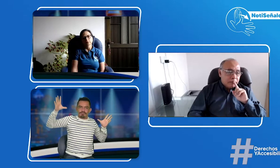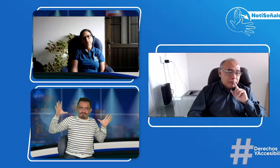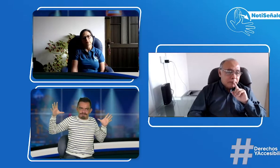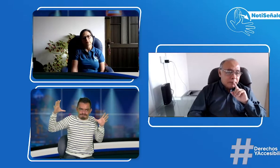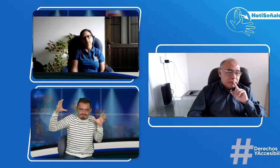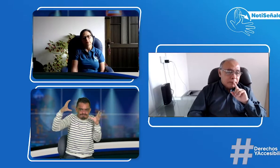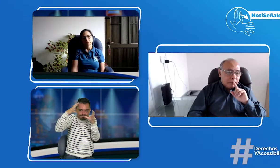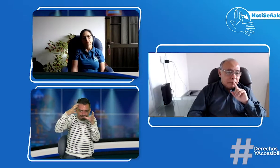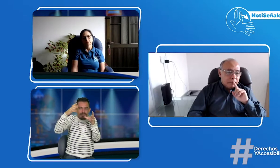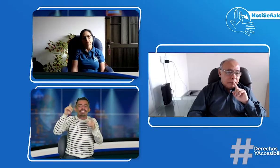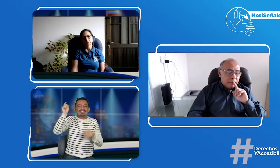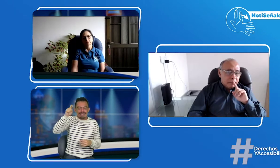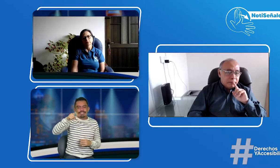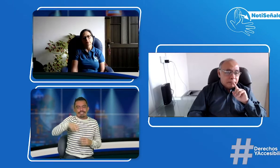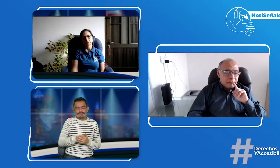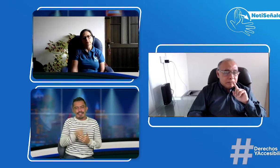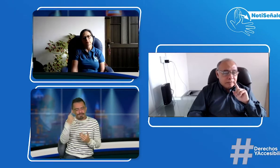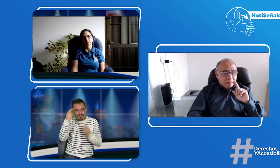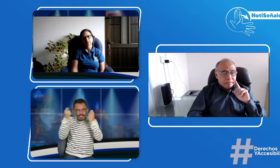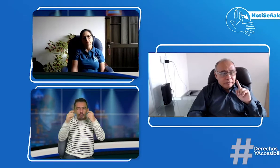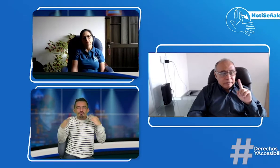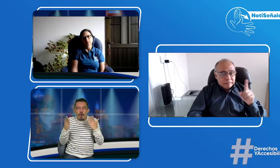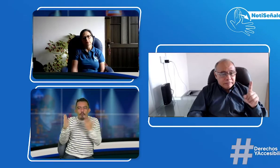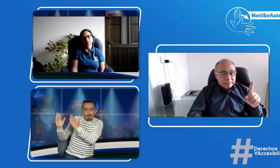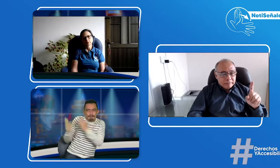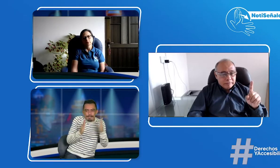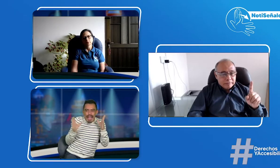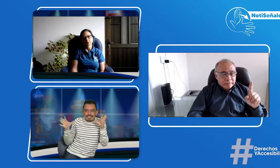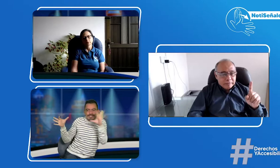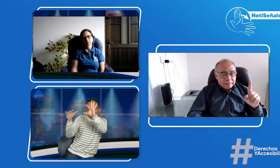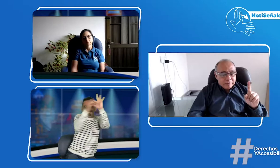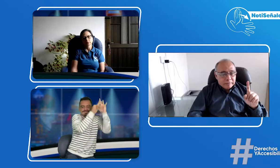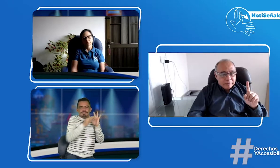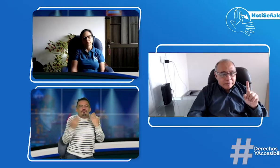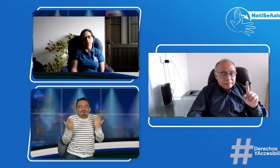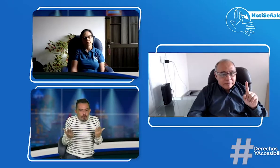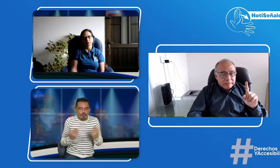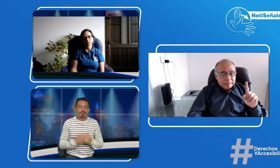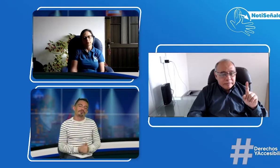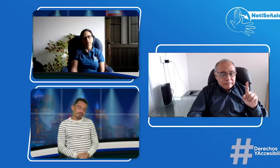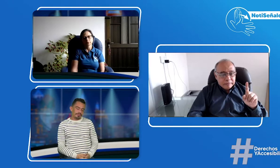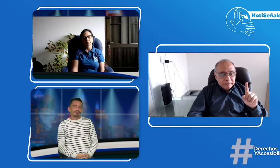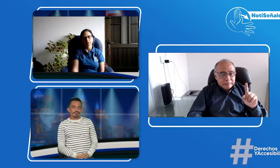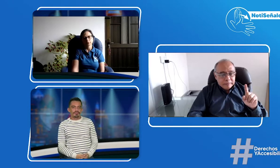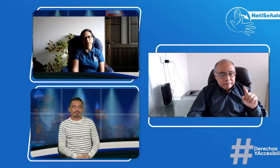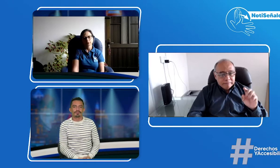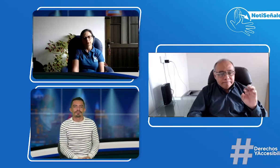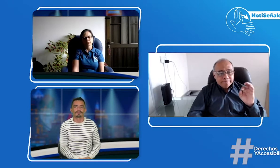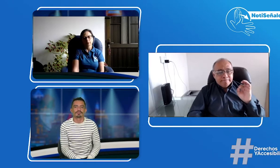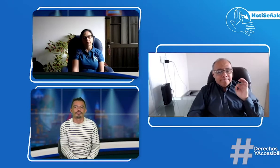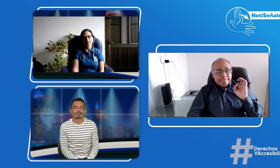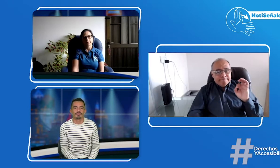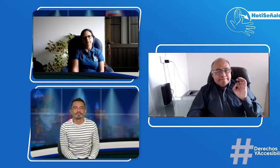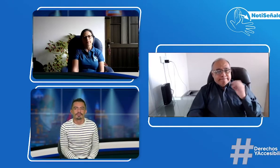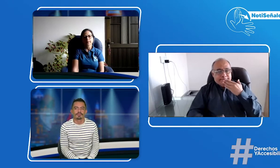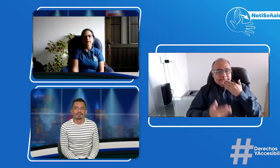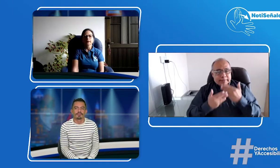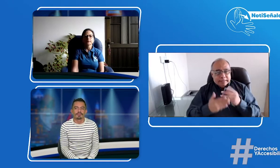como licenciados no estamos unificados. Creo que también es importante esta unión y crear un plan para una unión nacional de licenciados sordos.